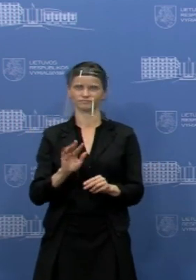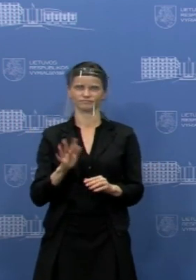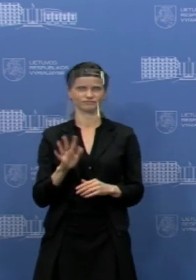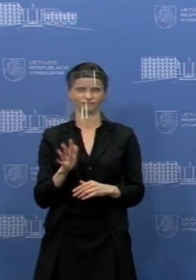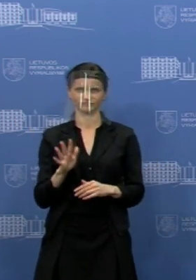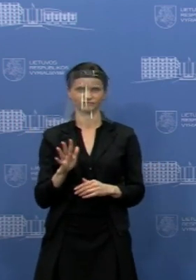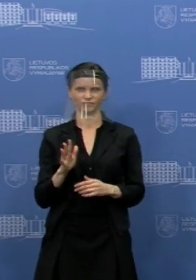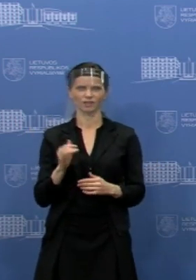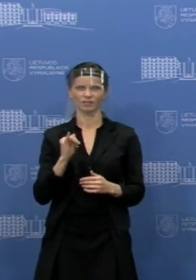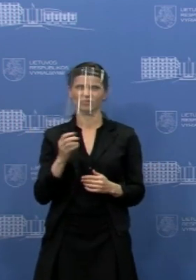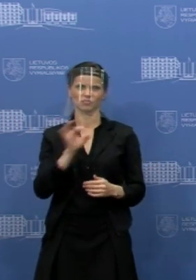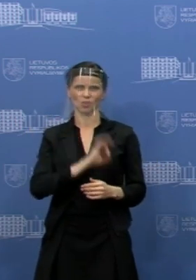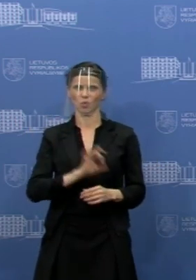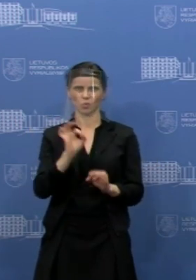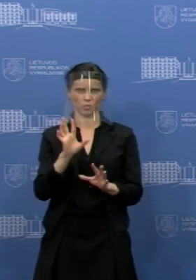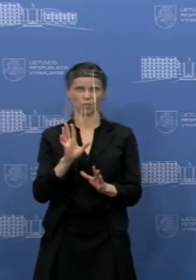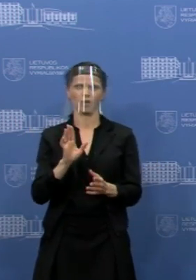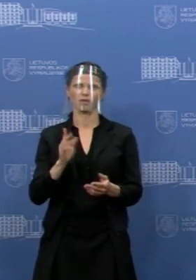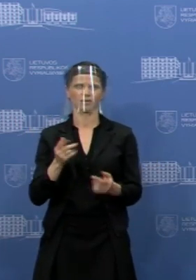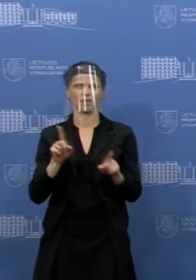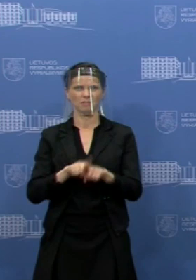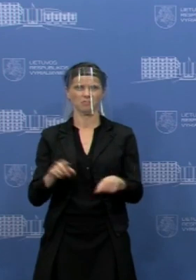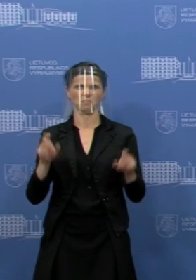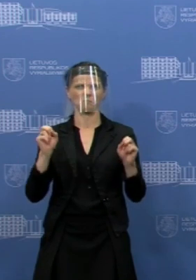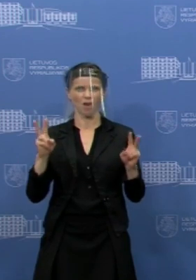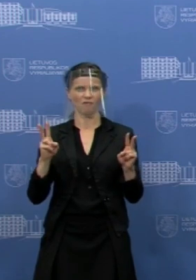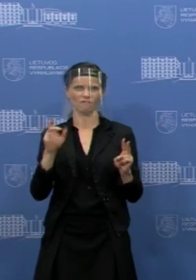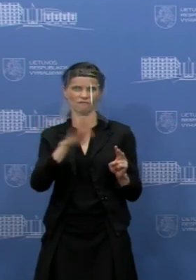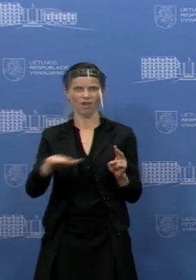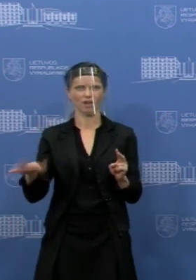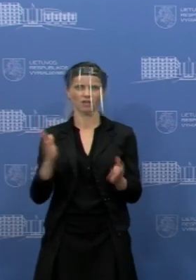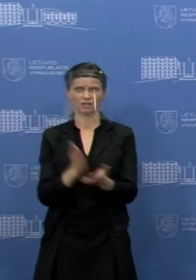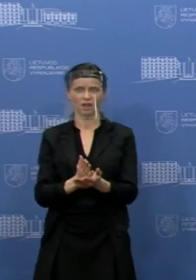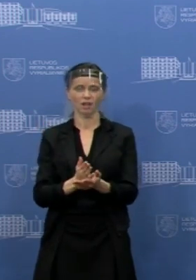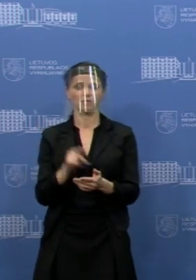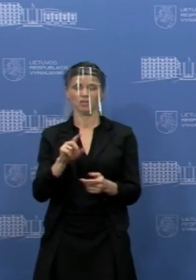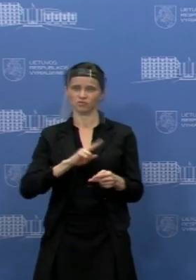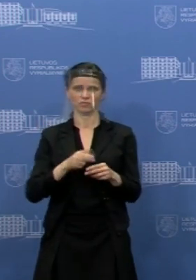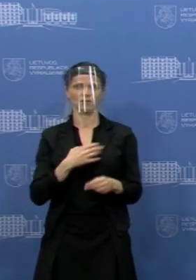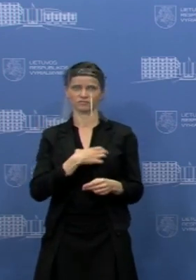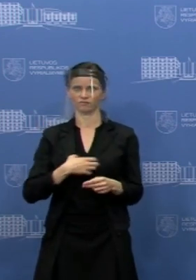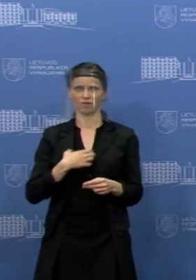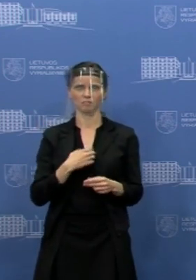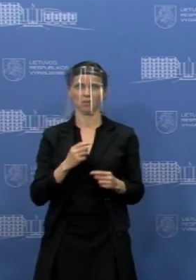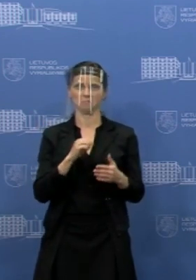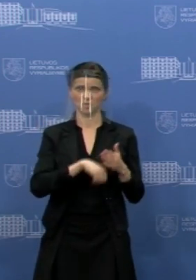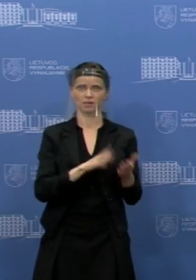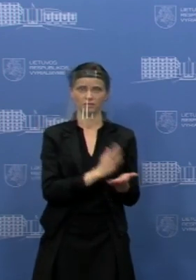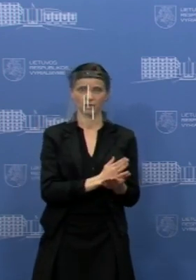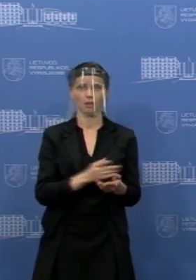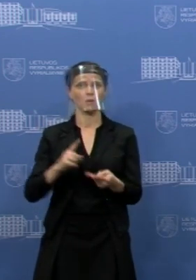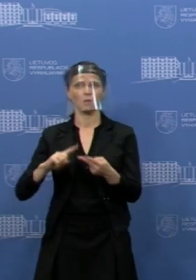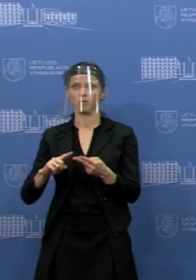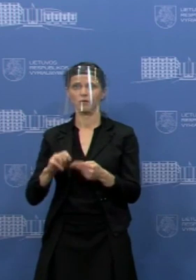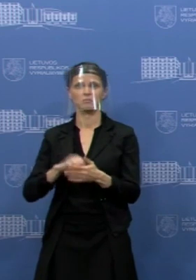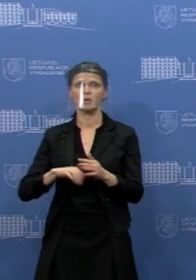žalingas ir pavojingas vaikam, ypatingai tokio amžiaus. Tai yra viena priežastis, o kita priežastis.